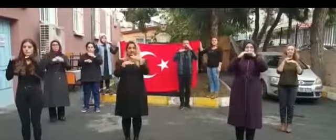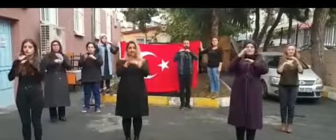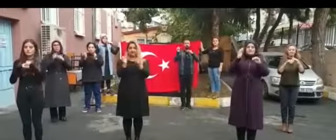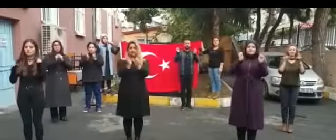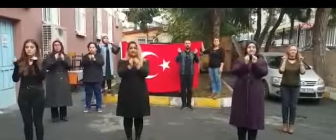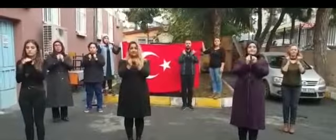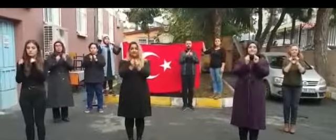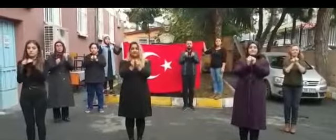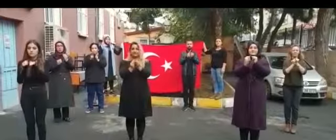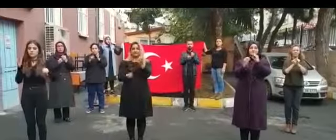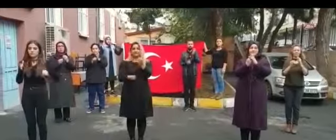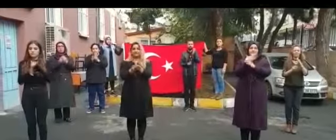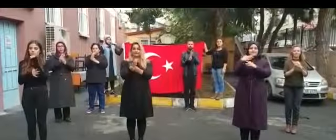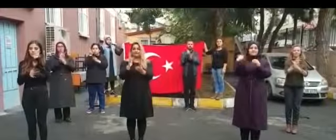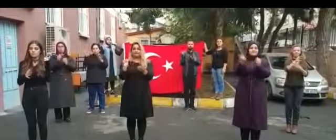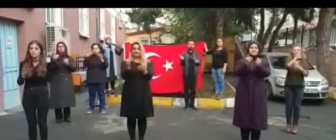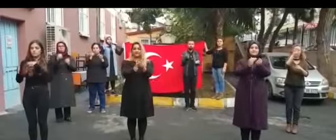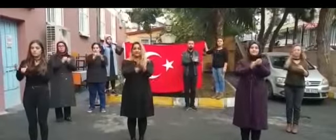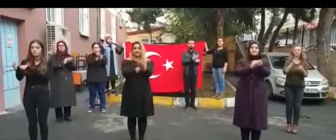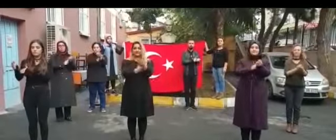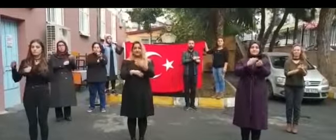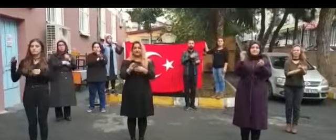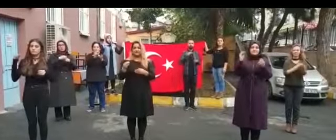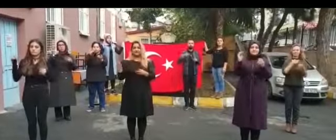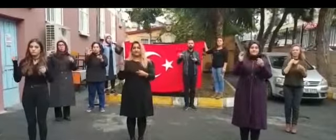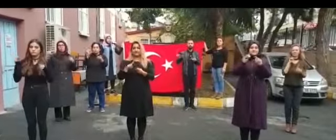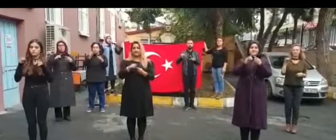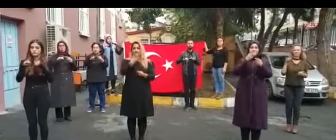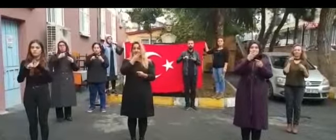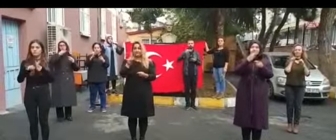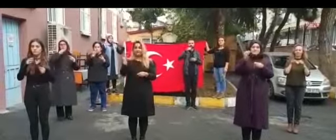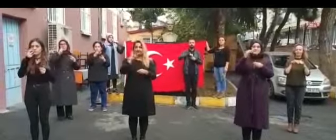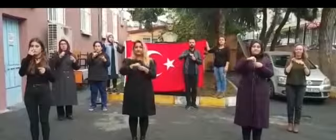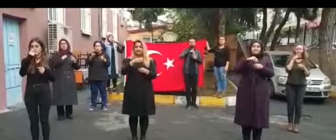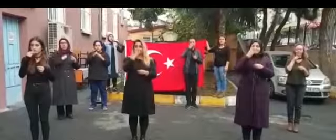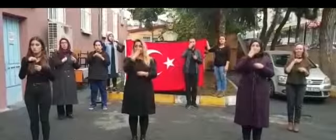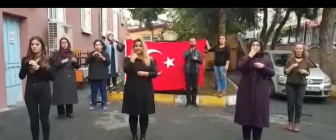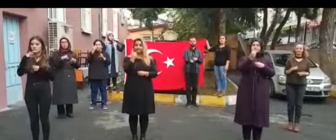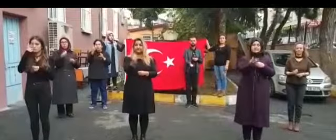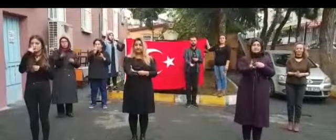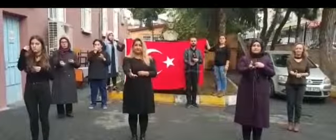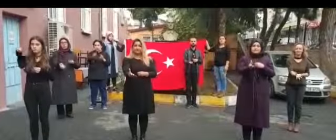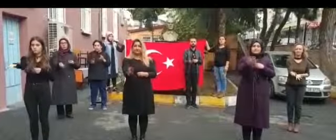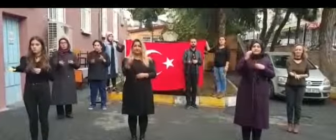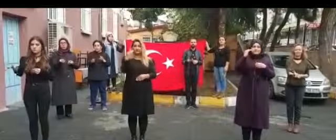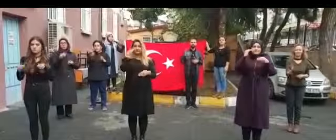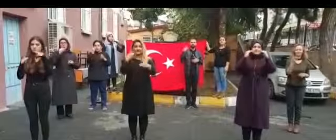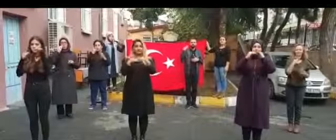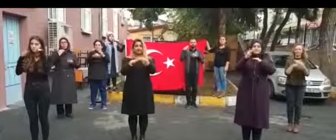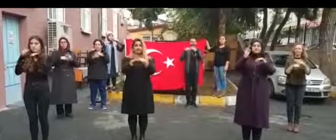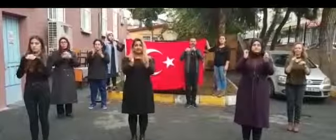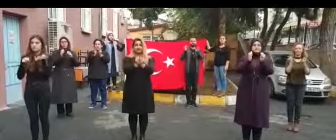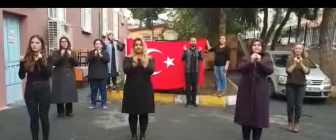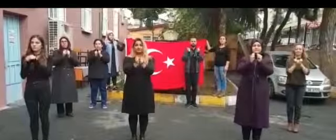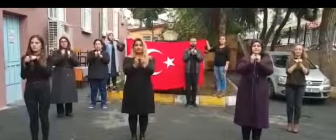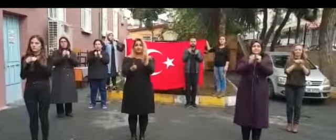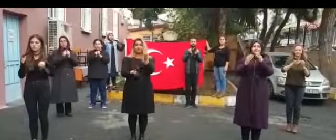zaferlerinle kuruldu yüce vatan Çocuklara, gençlere büyük armağan Milli zaferlerinle